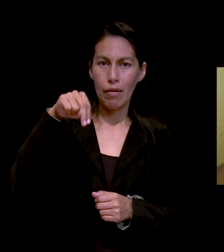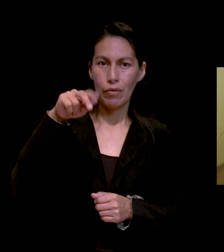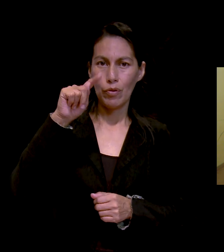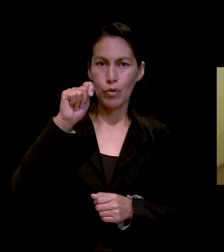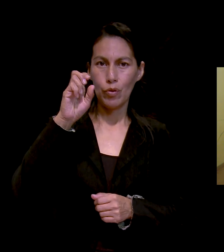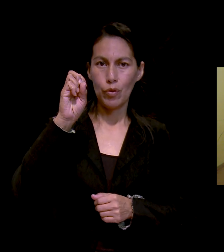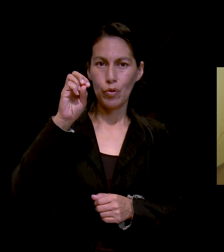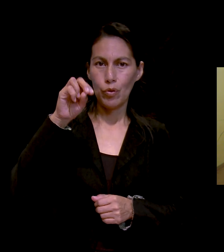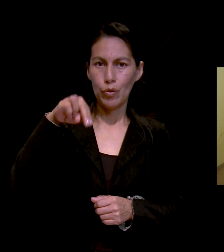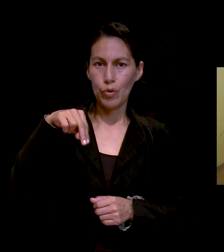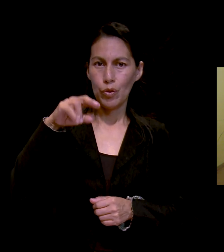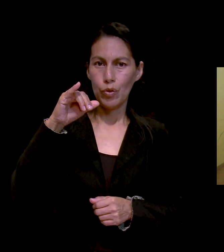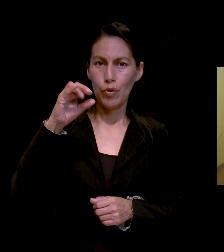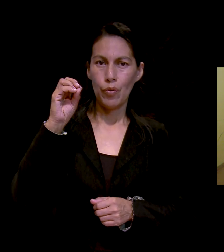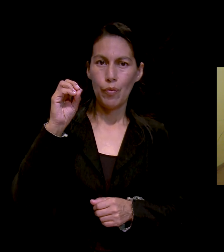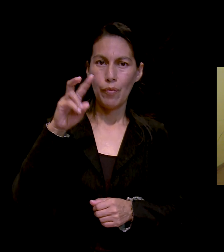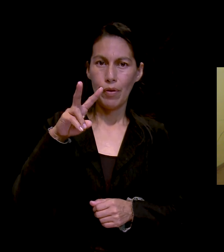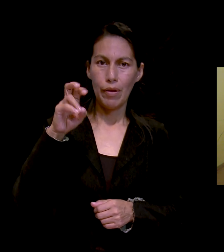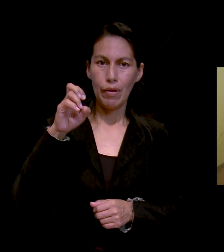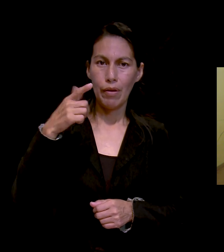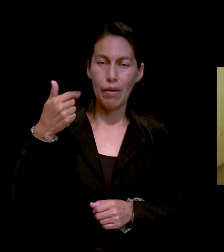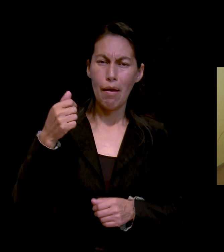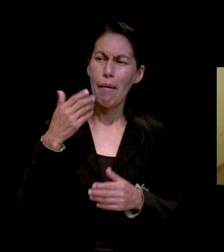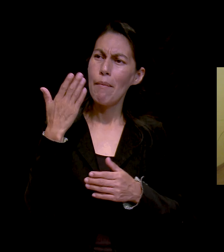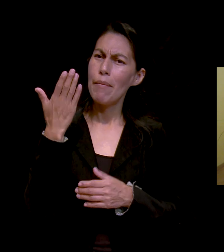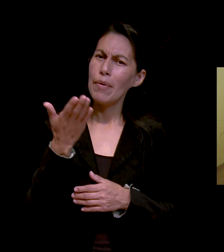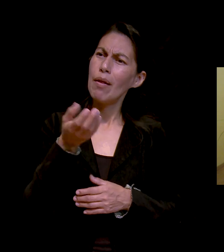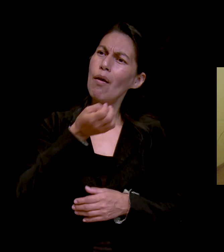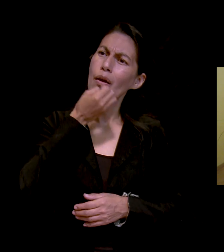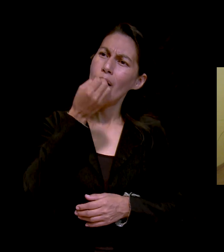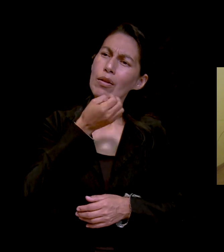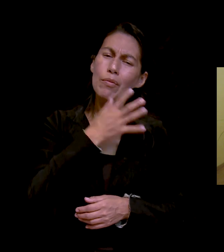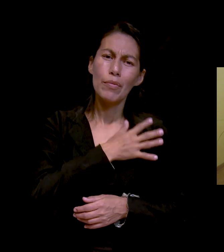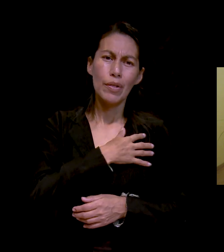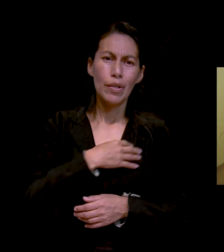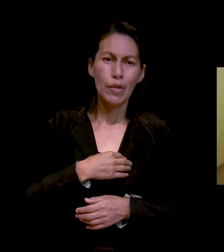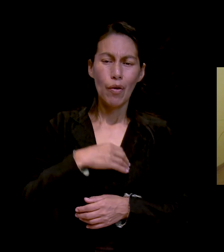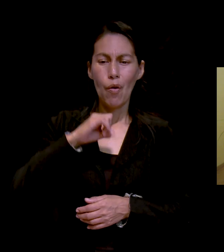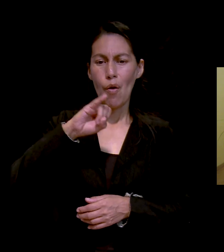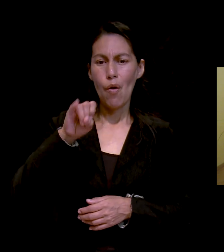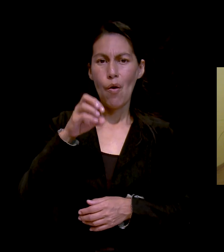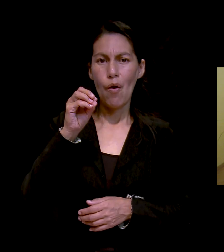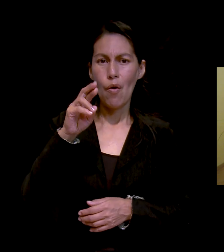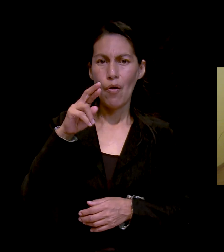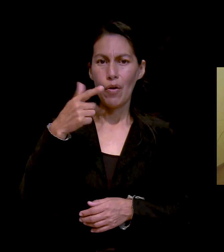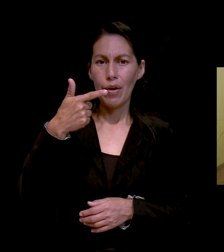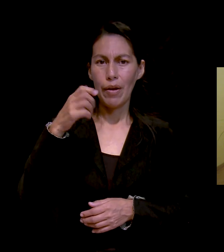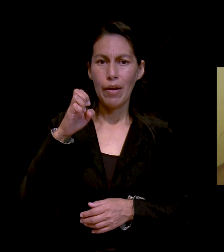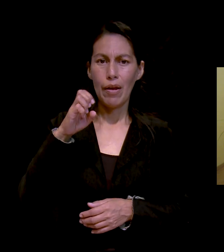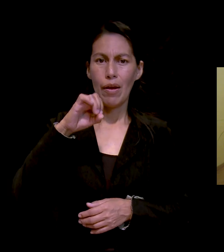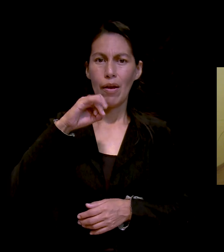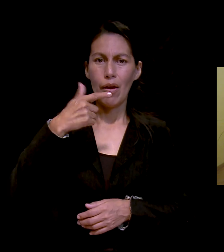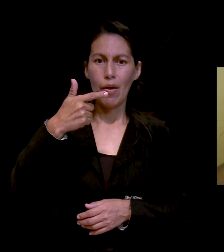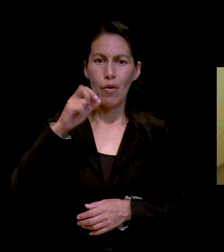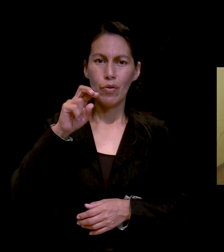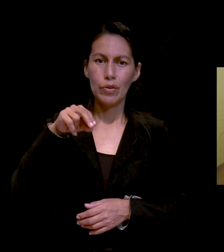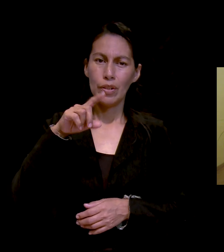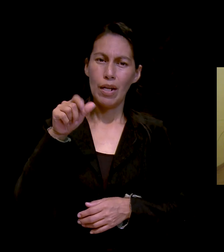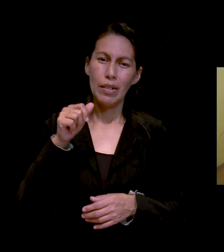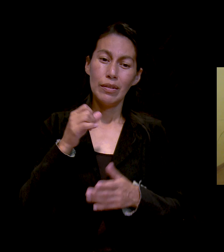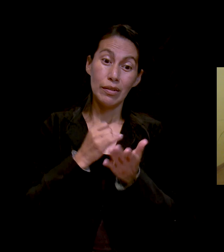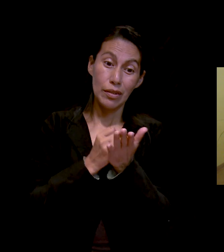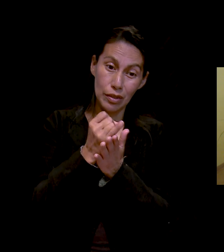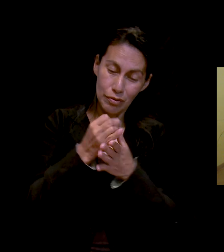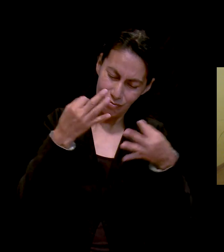González para que tome buenas decisiones. Amén. Dina Gómez. Gracias a Dios por sus